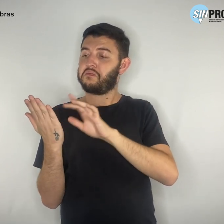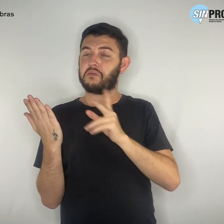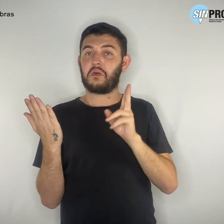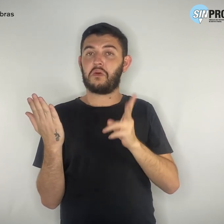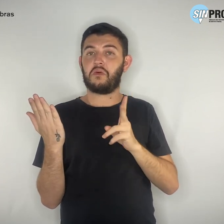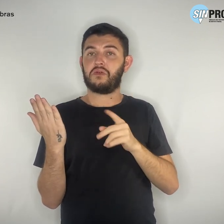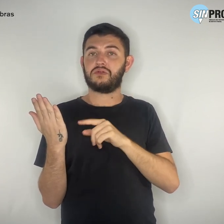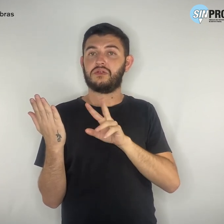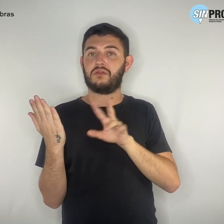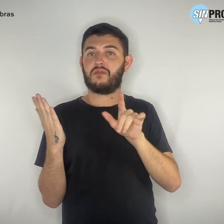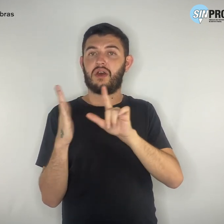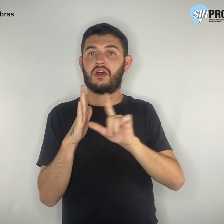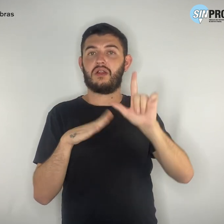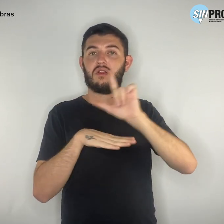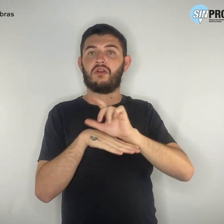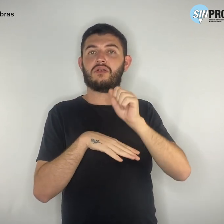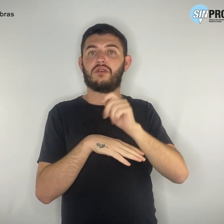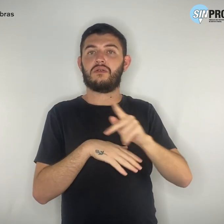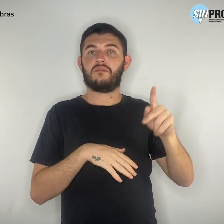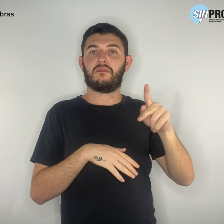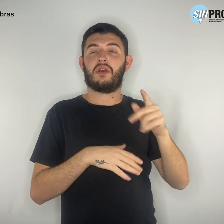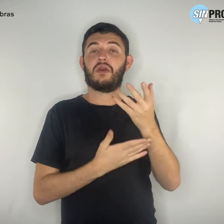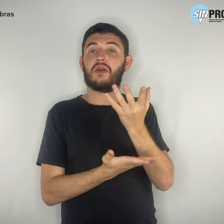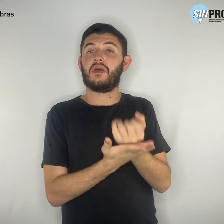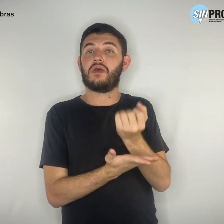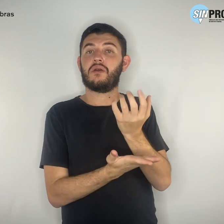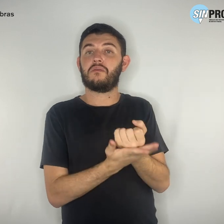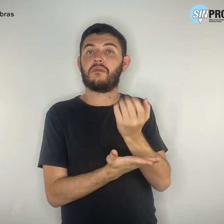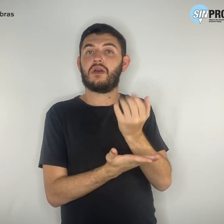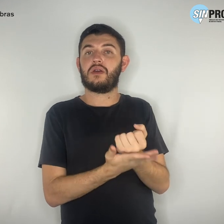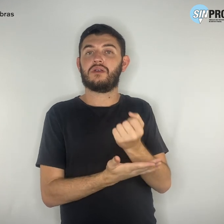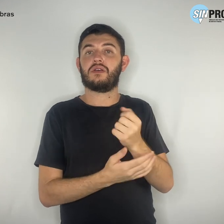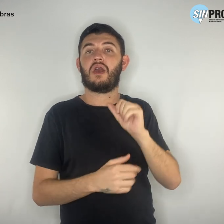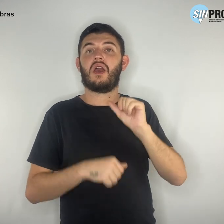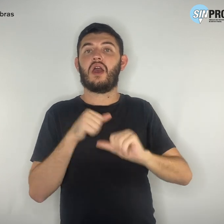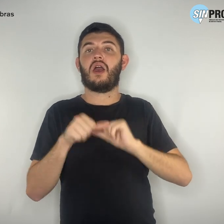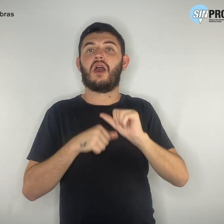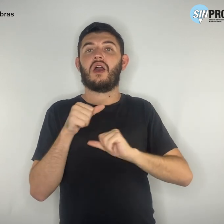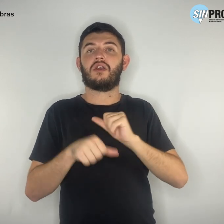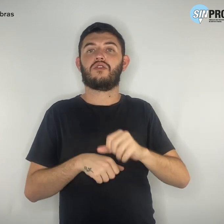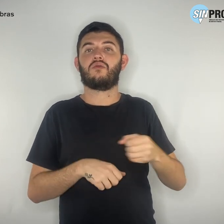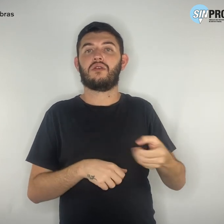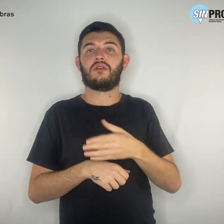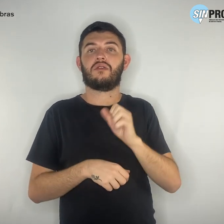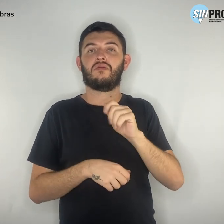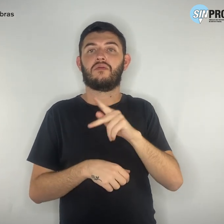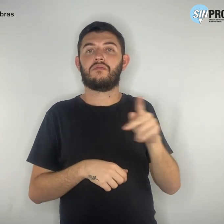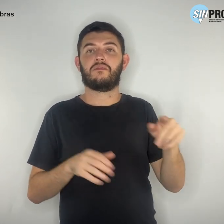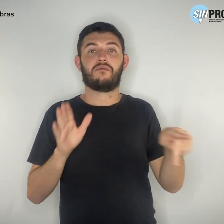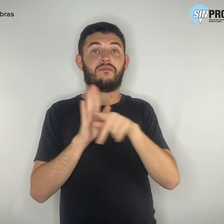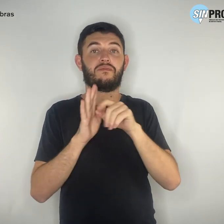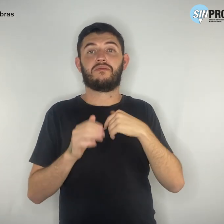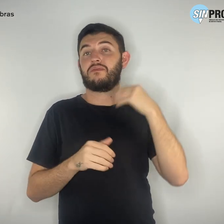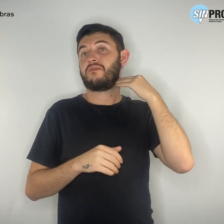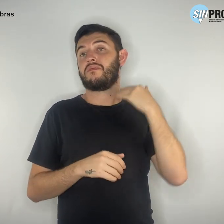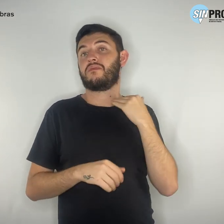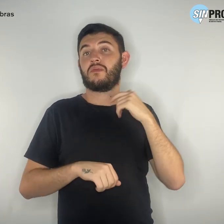a loja de aplicativos e baixe a atualização do app do banco Ao fazer a